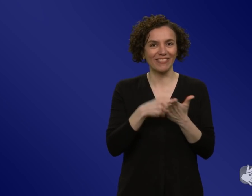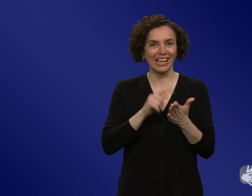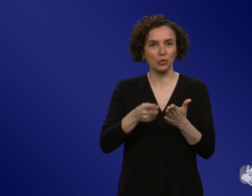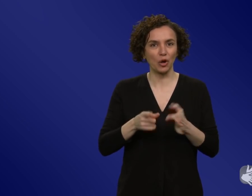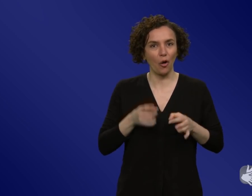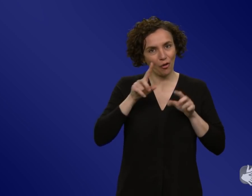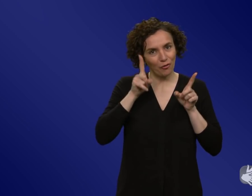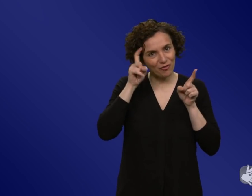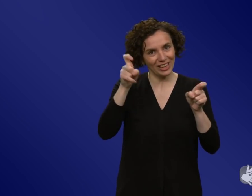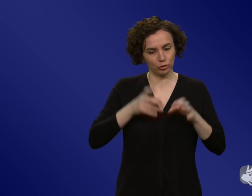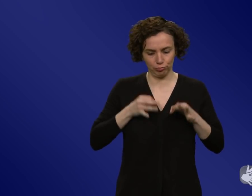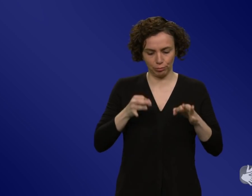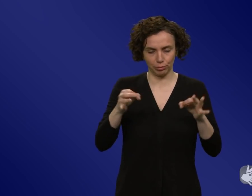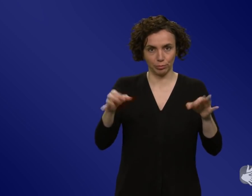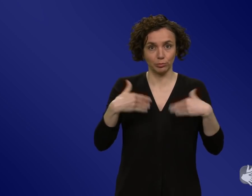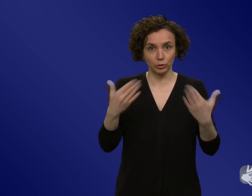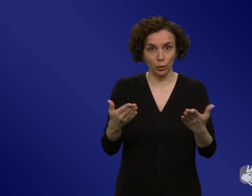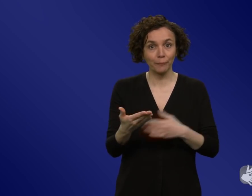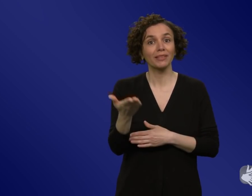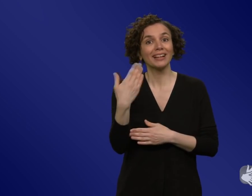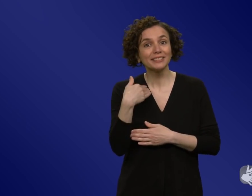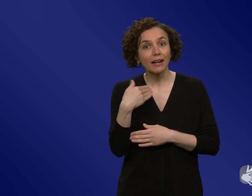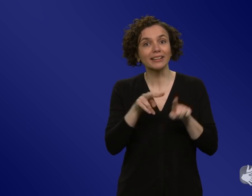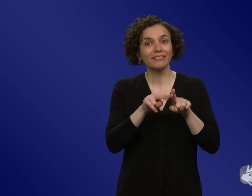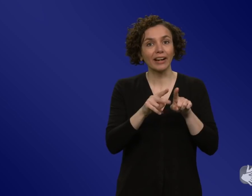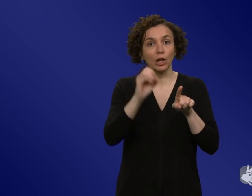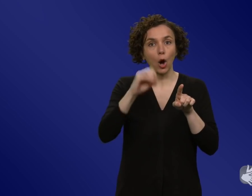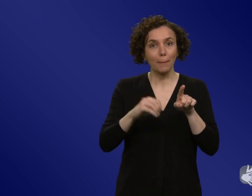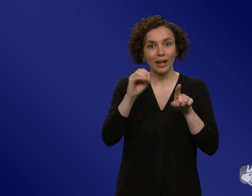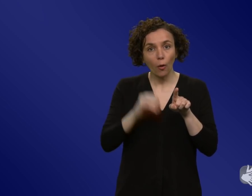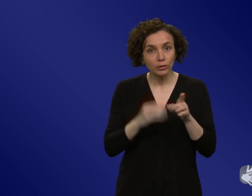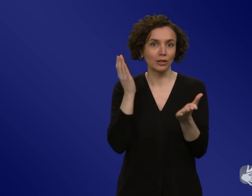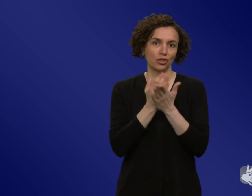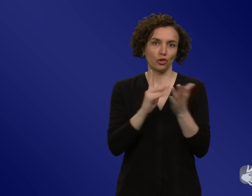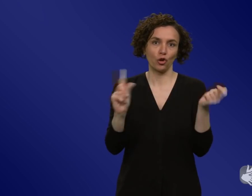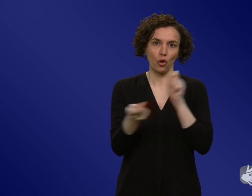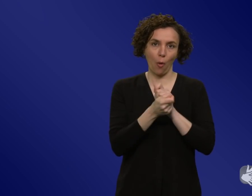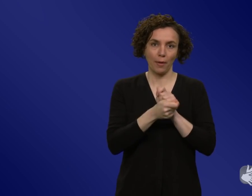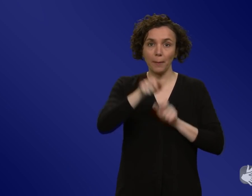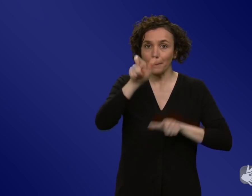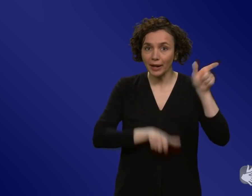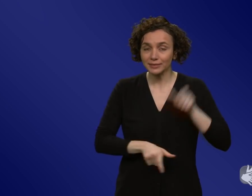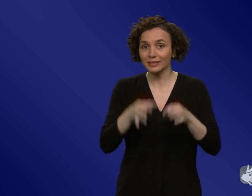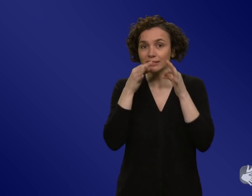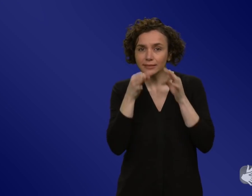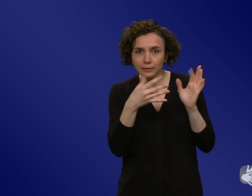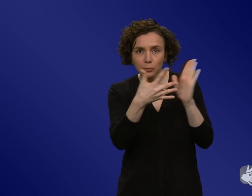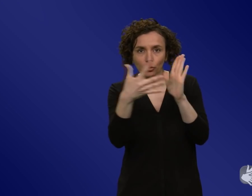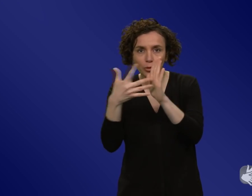Omikron hat sich das verändert. Also die Leute schneiden ziemlich genau mit, was passiert denn eigentlich gerade an der Virusfront. Und